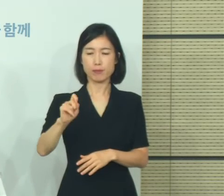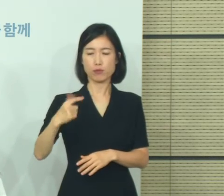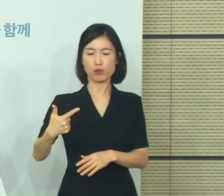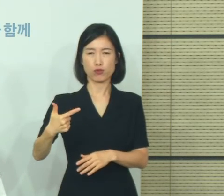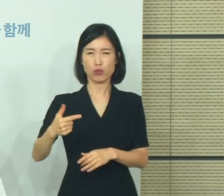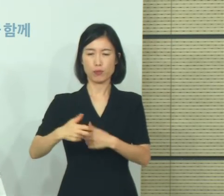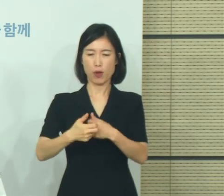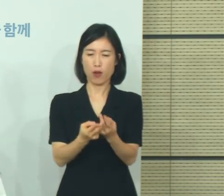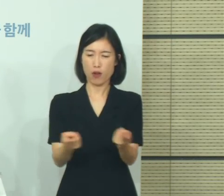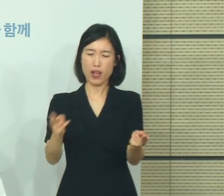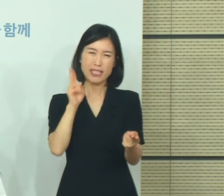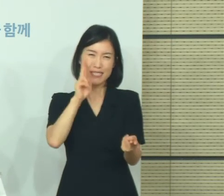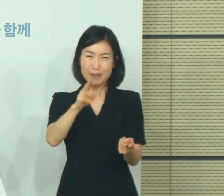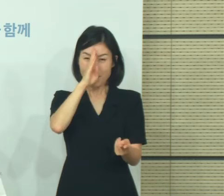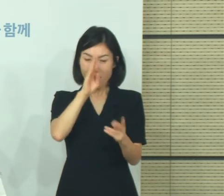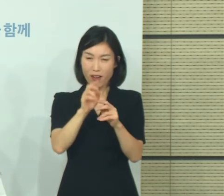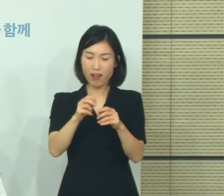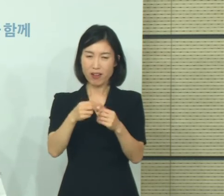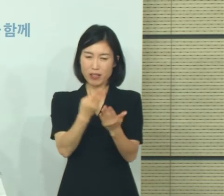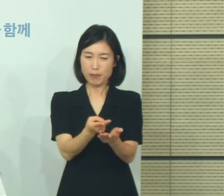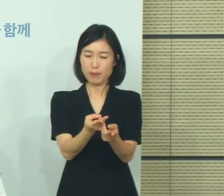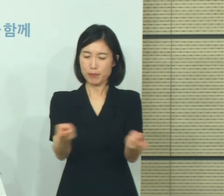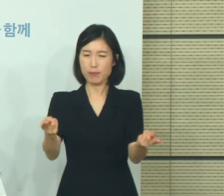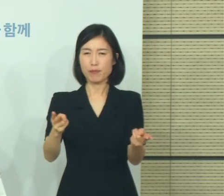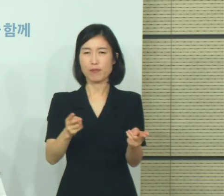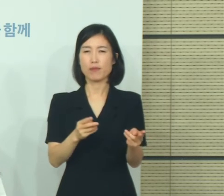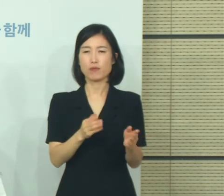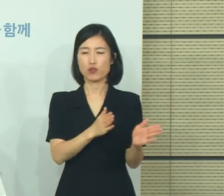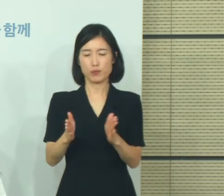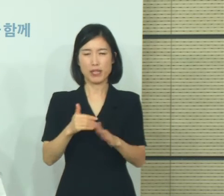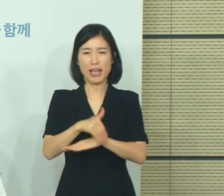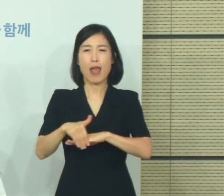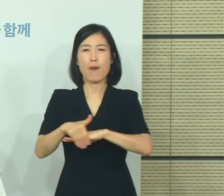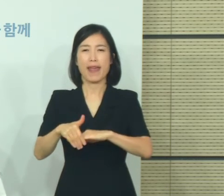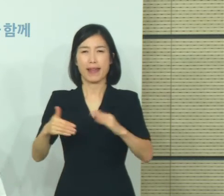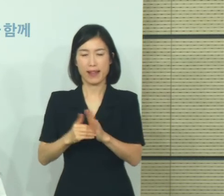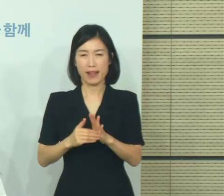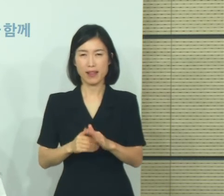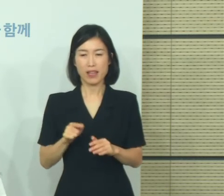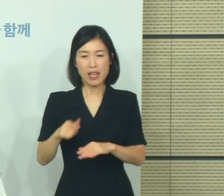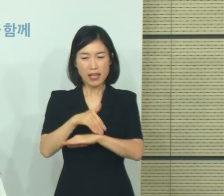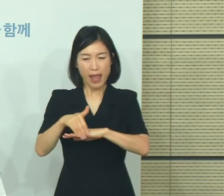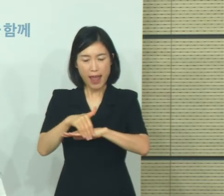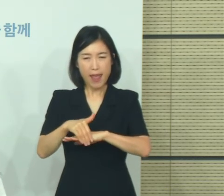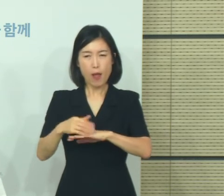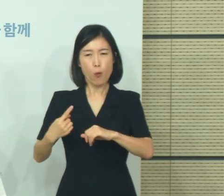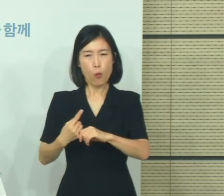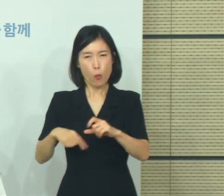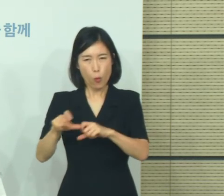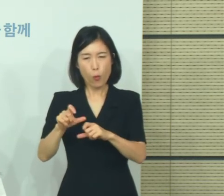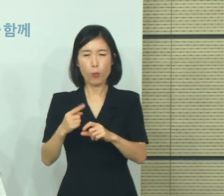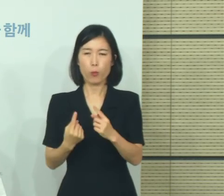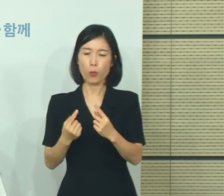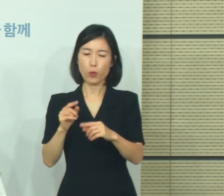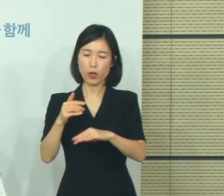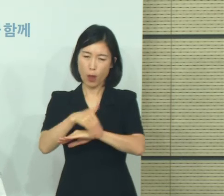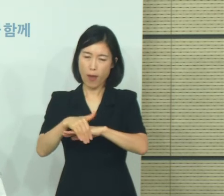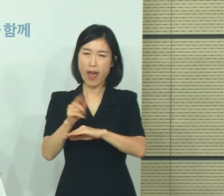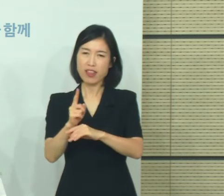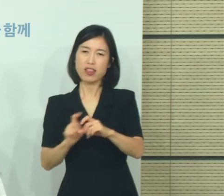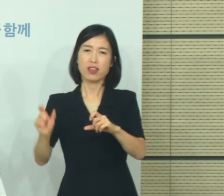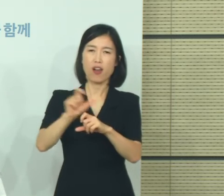확보를 하는 것으로 지금 현재 계획이 되어 있습니다. 이 계획 외에도 또 여러 가지 손실보상을 통해서